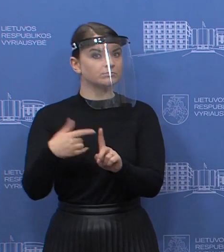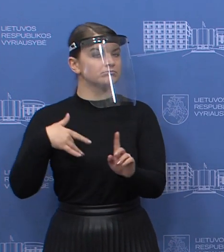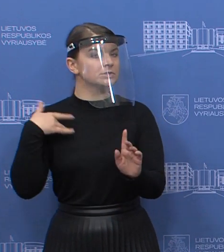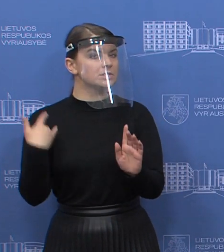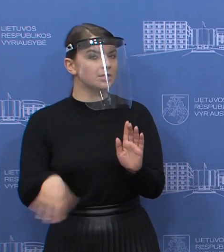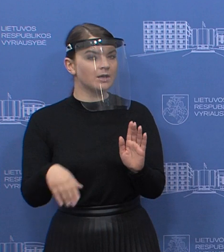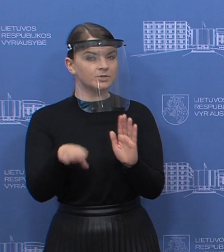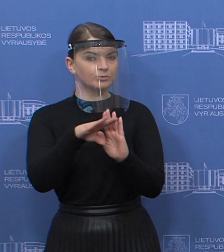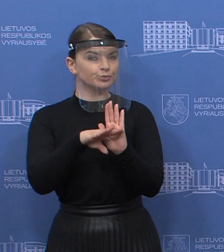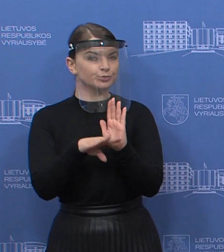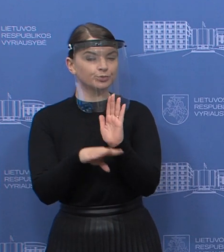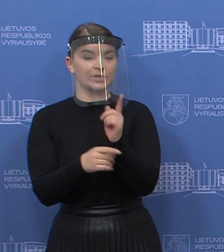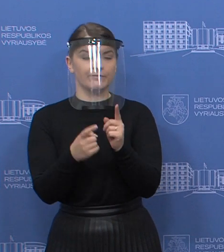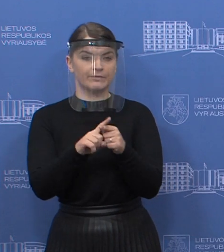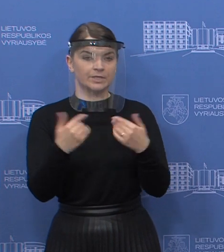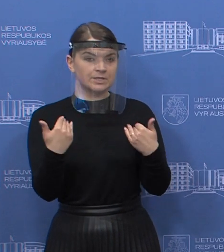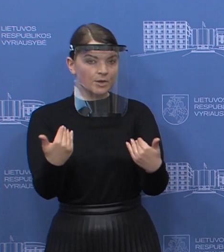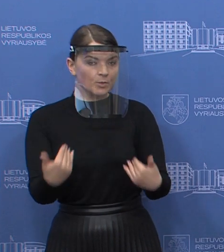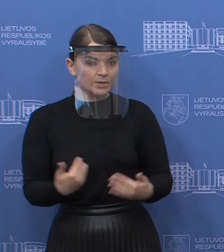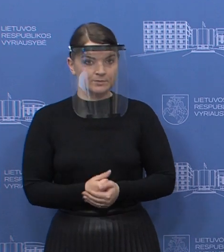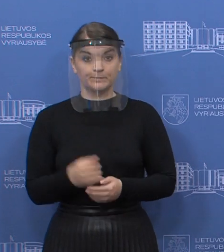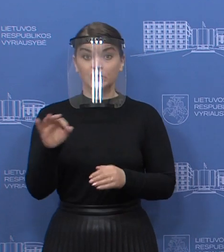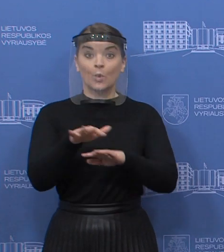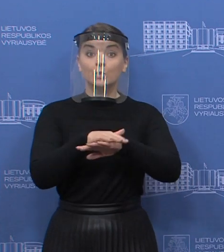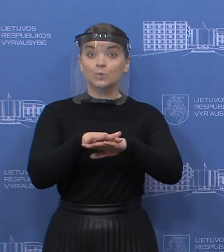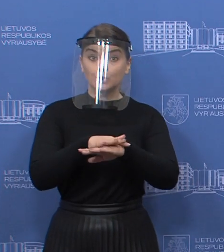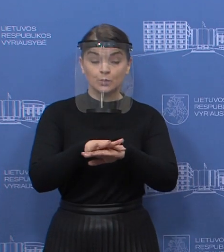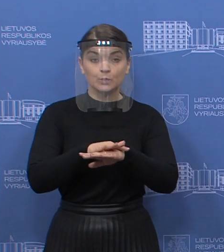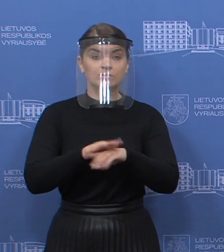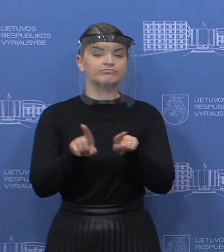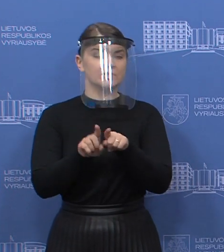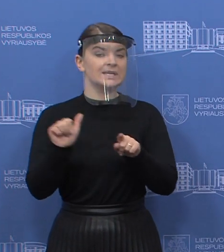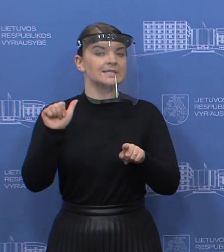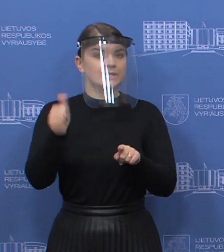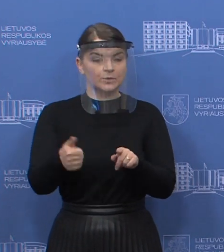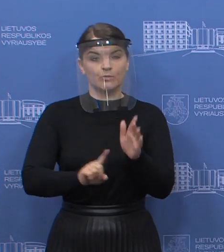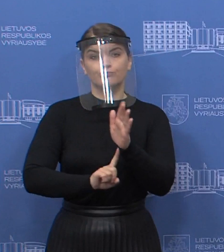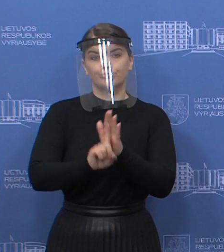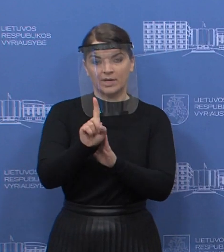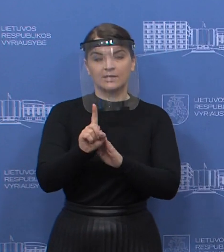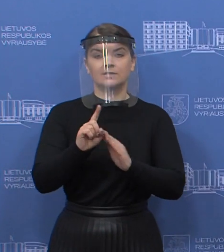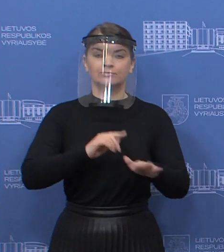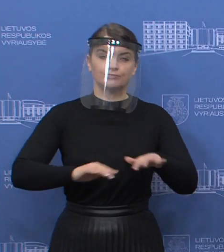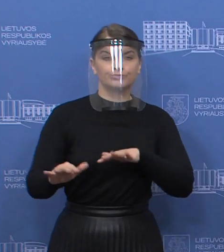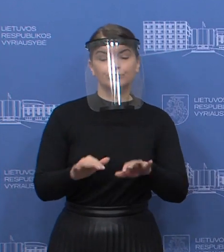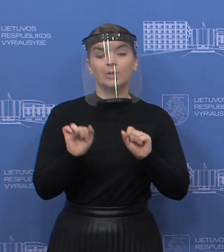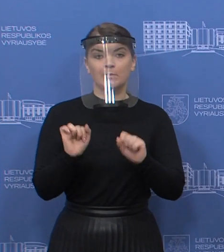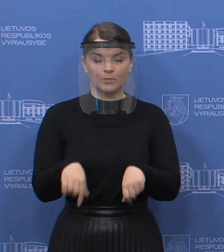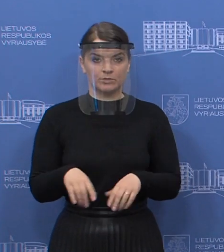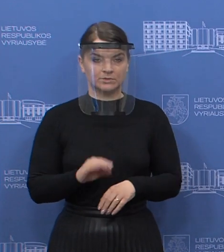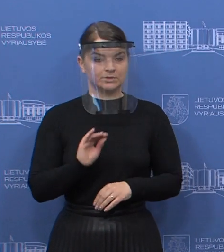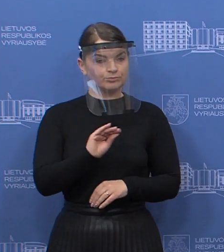reikalavimų. Tai šiandien buvo paskutinis sprendimas dėl turgų, jie galės pradėti nuo ritoj funkcionuoti, vėlgi primenant laikantis